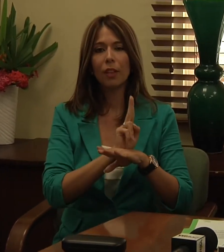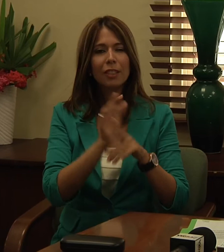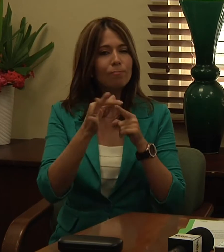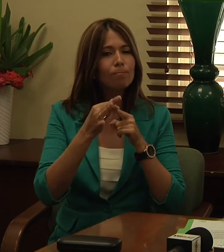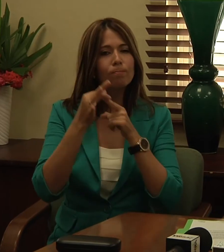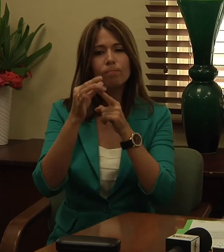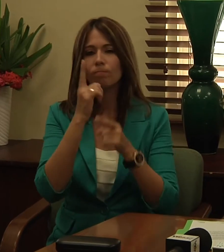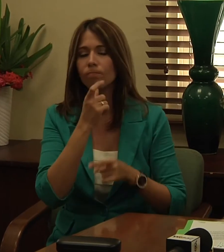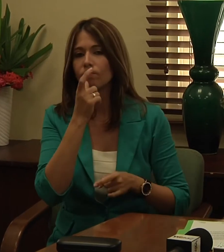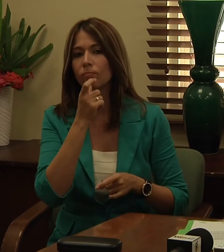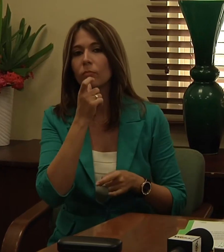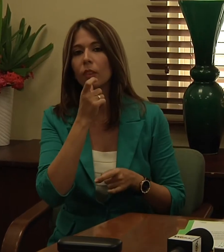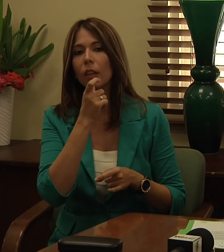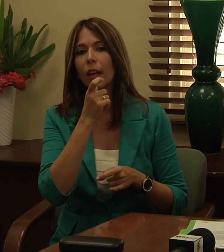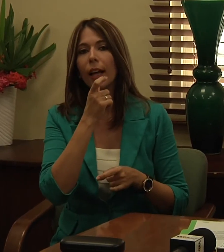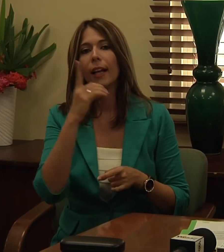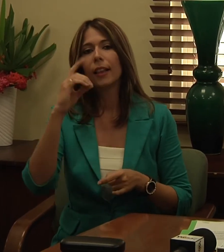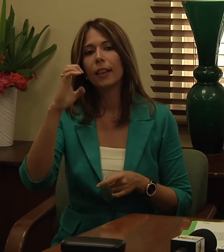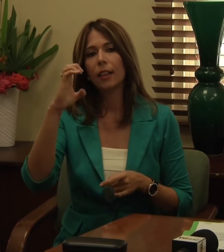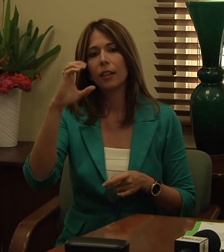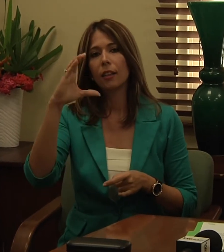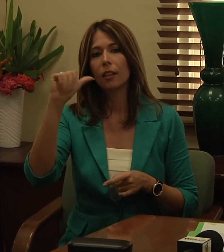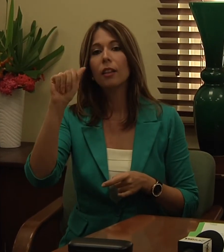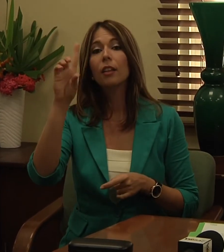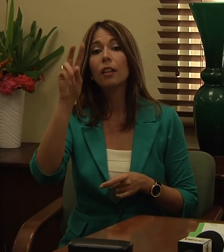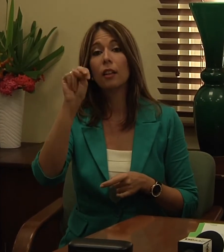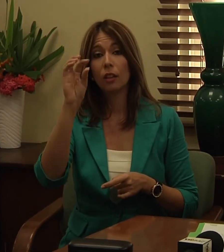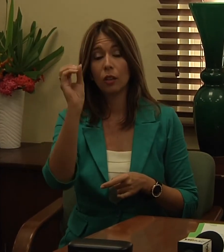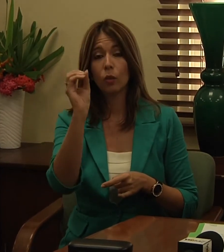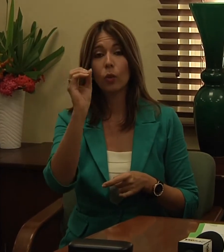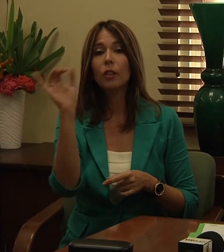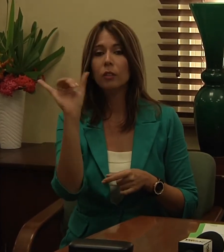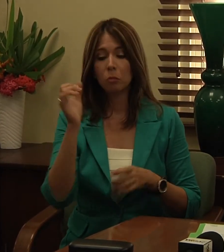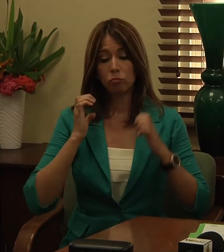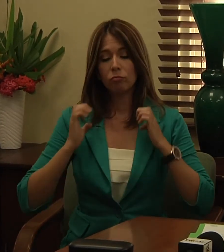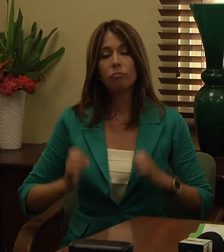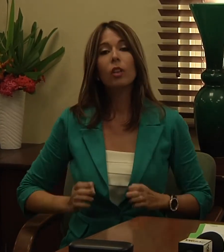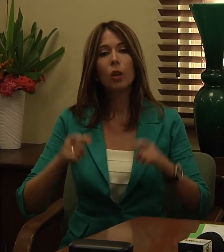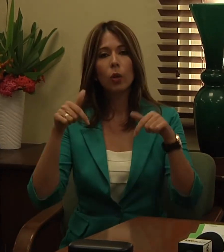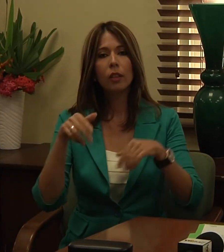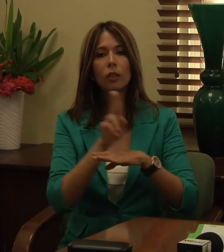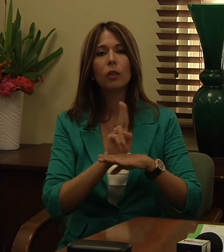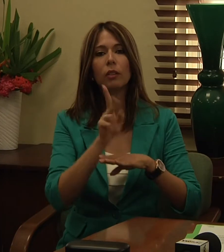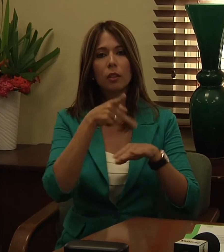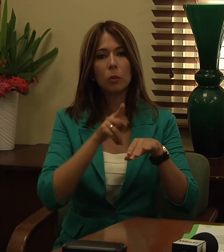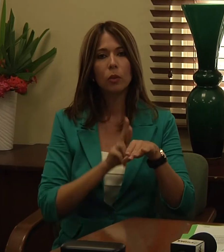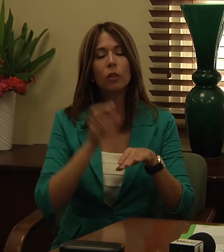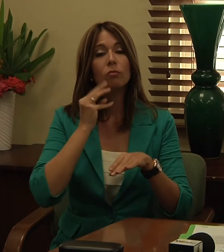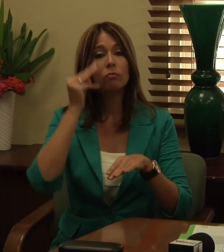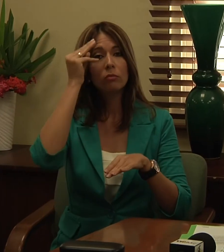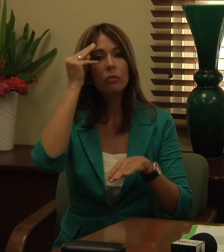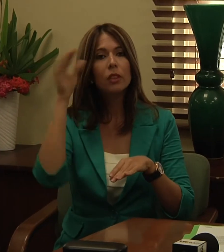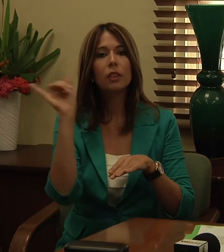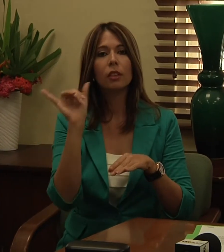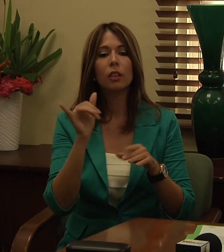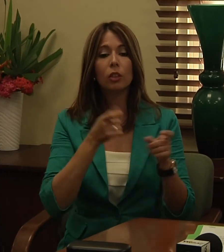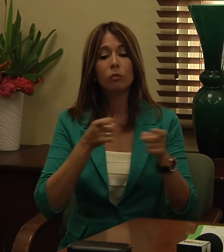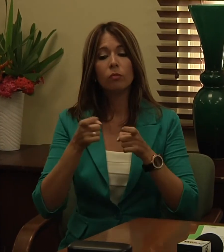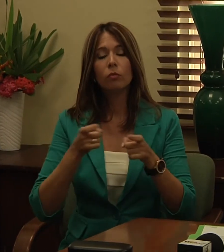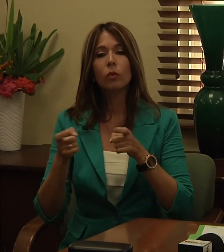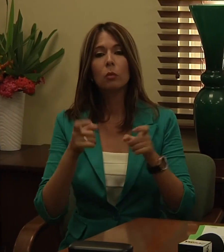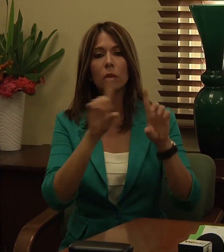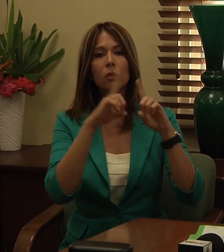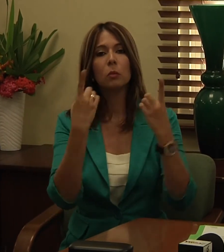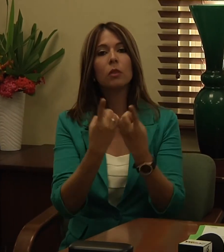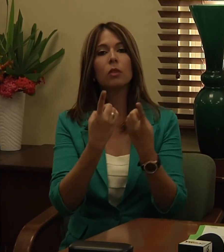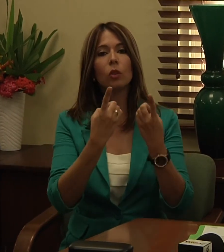decanos a los empleados del recinto a los directores de departamentos académicos y a